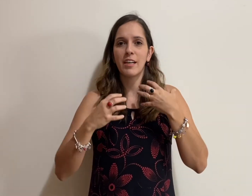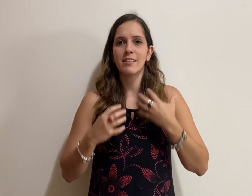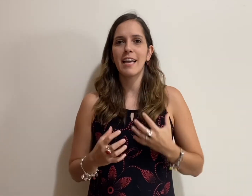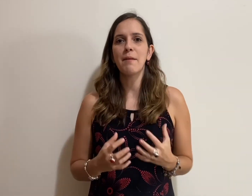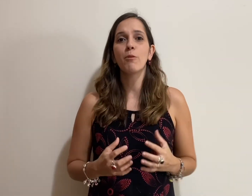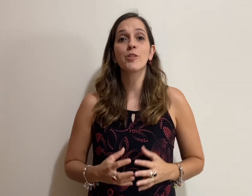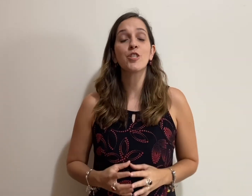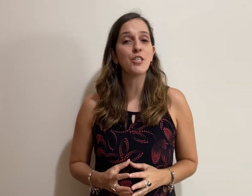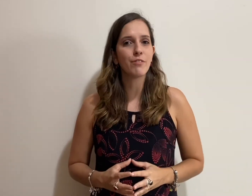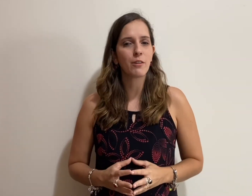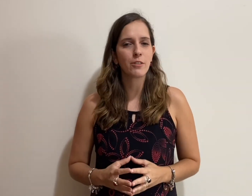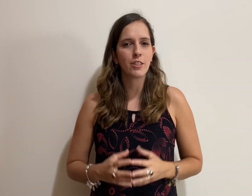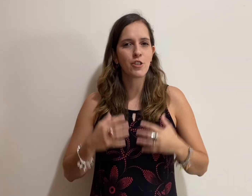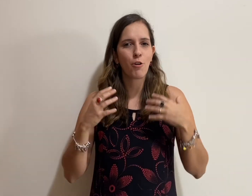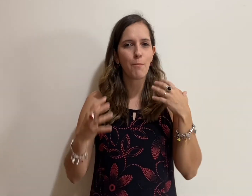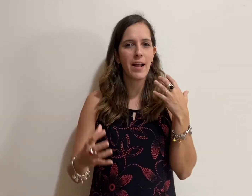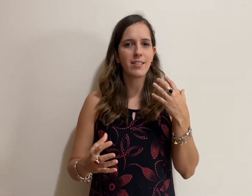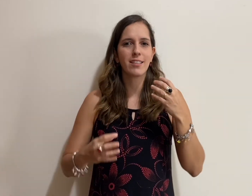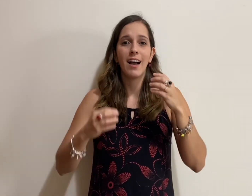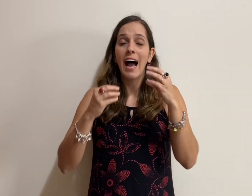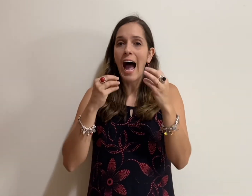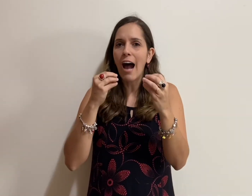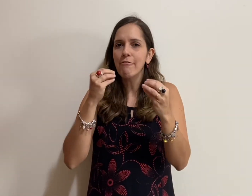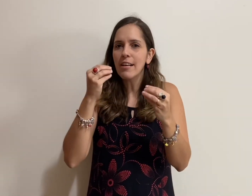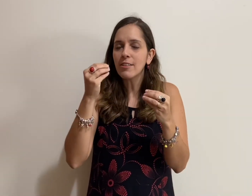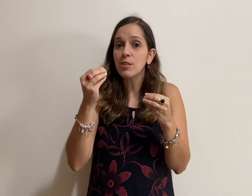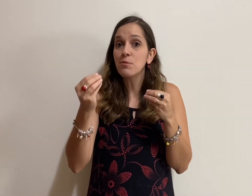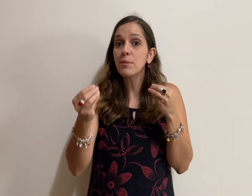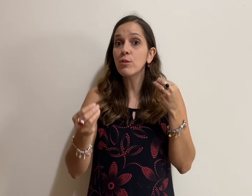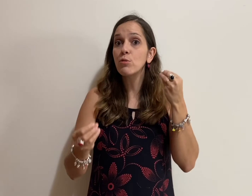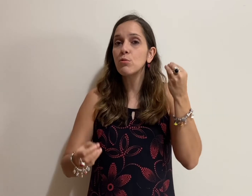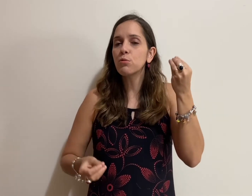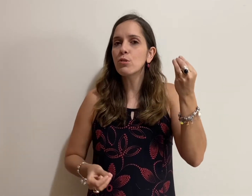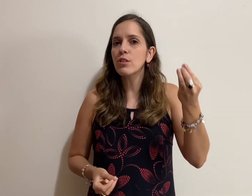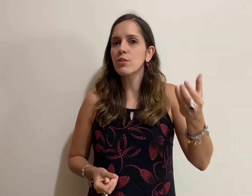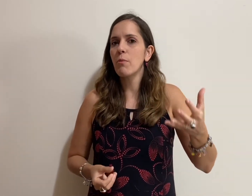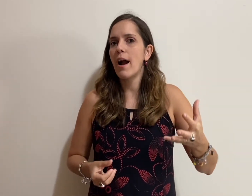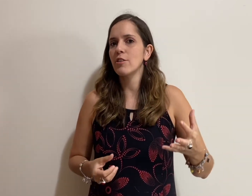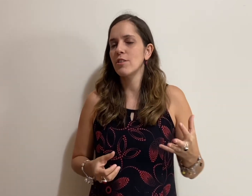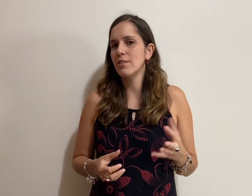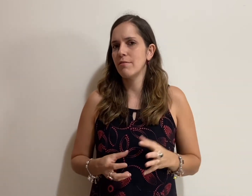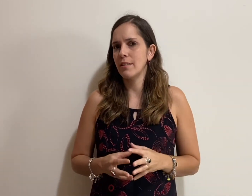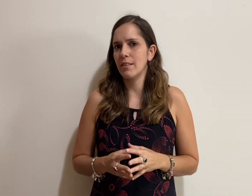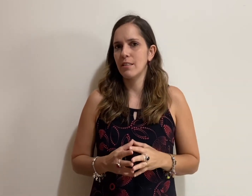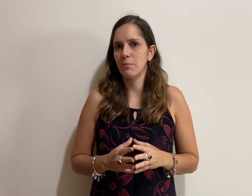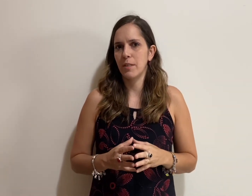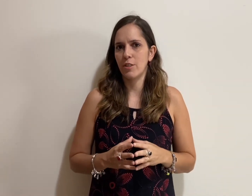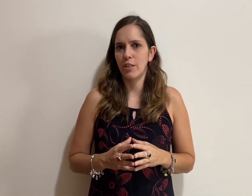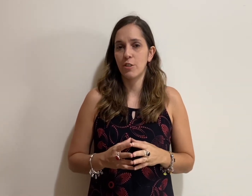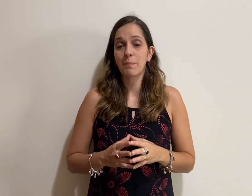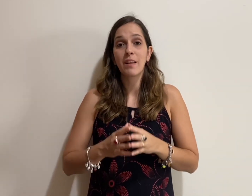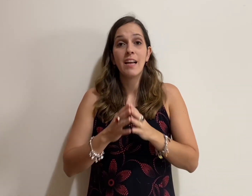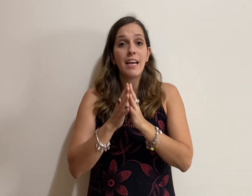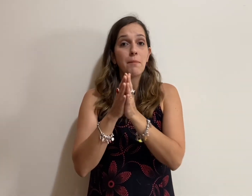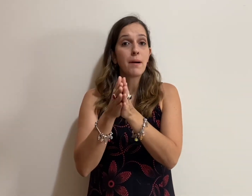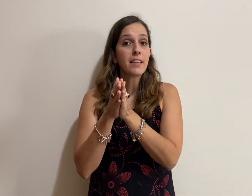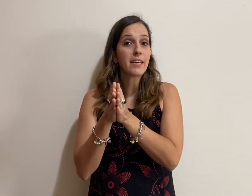até emotiva quando a gente começa a ver essas minúcias que o artista vai trazendo para a gente. Repare que